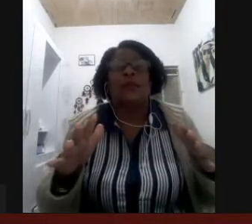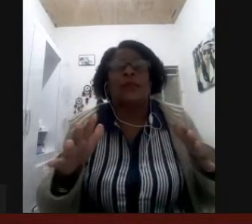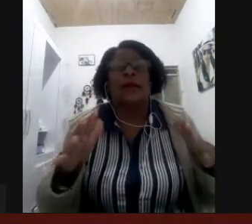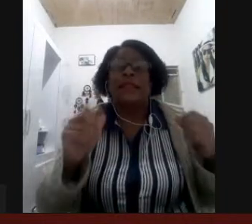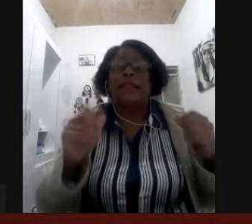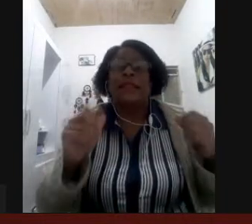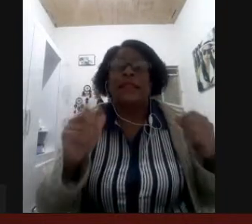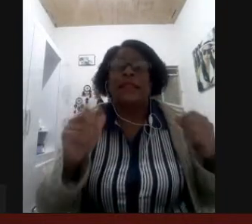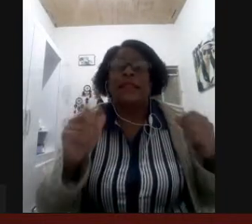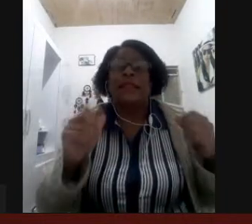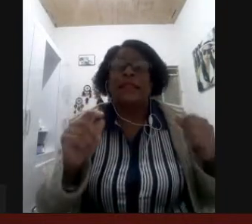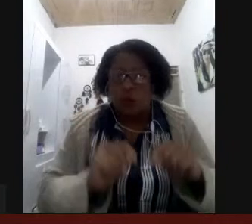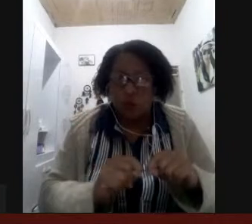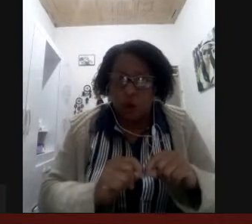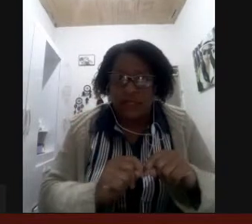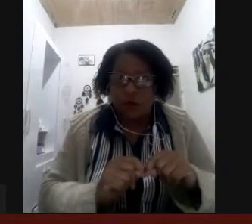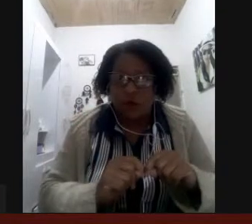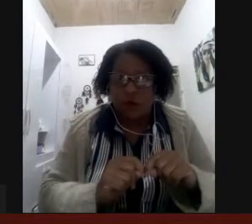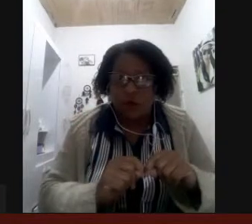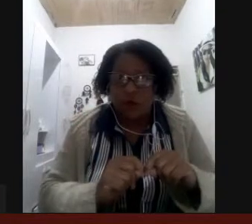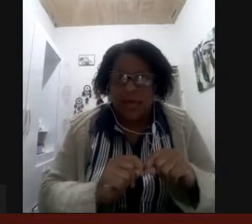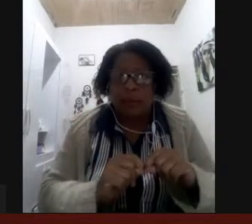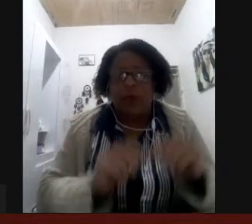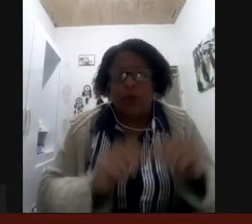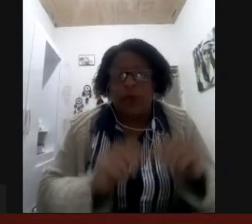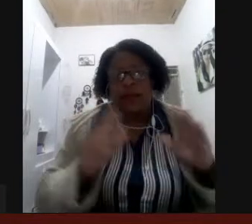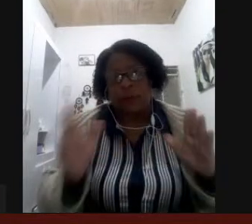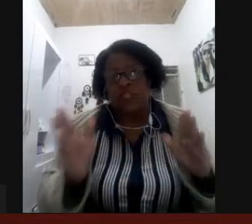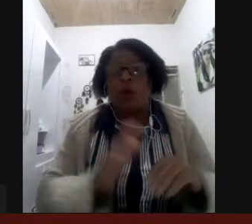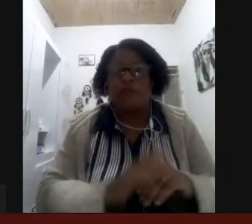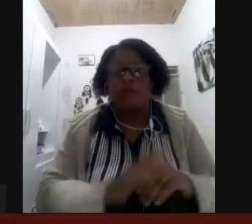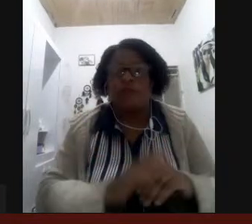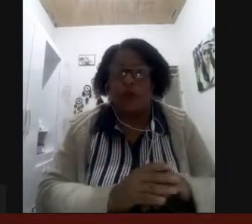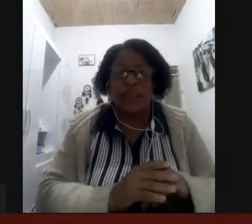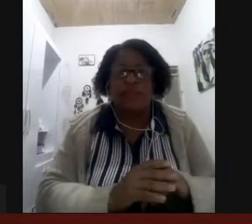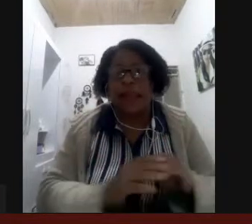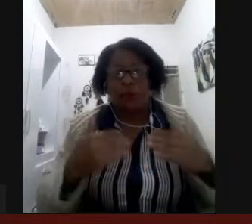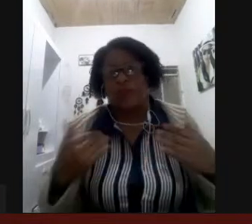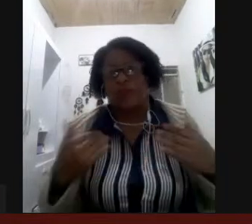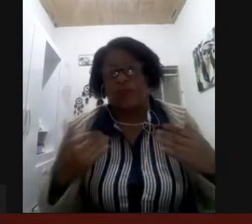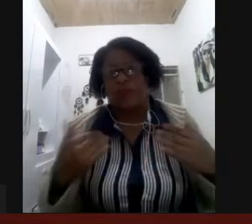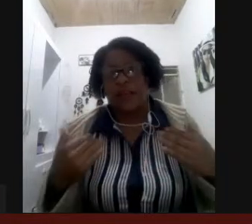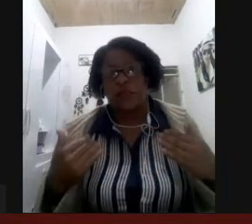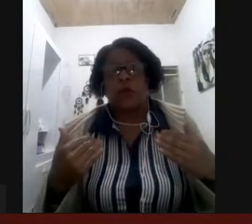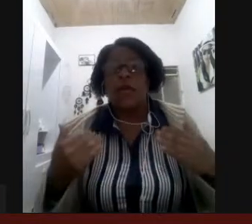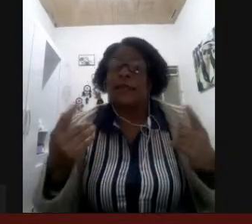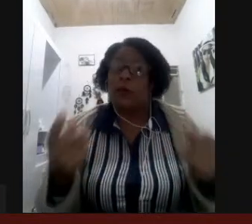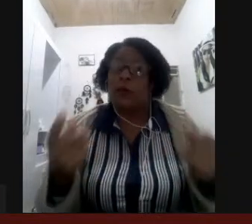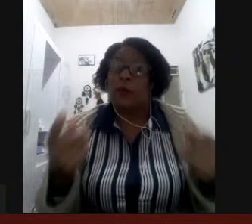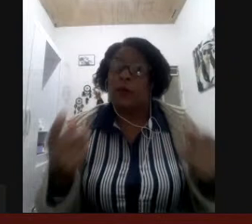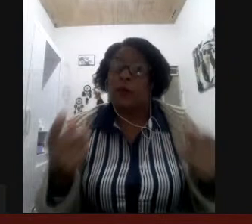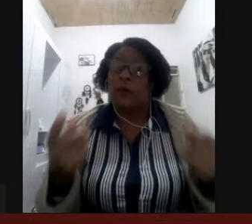gente não são todos as fonos pode ter alguma fono ouvindo ali e falar eu não faço isso então não são todas